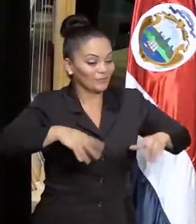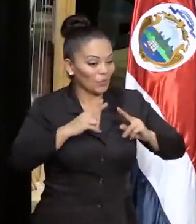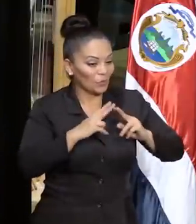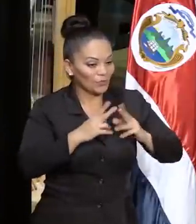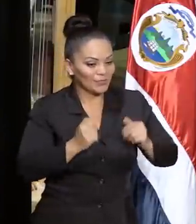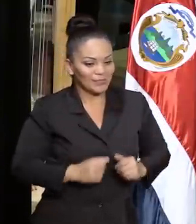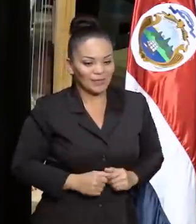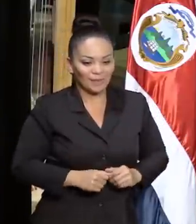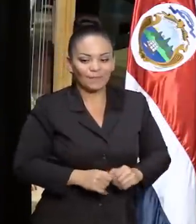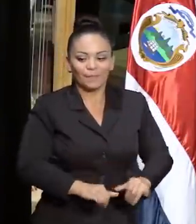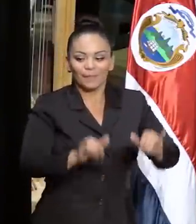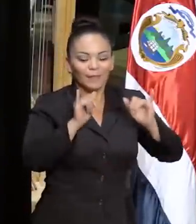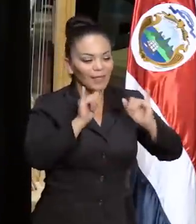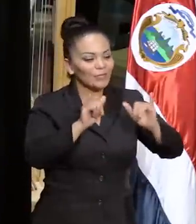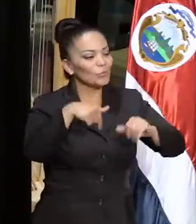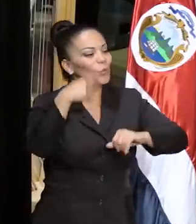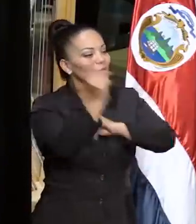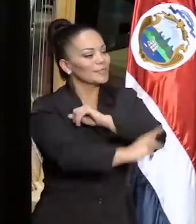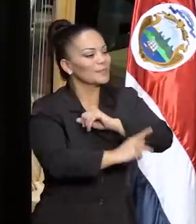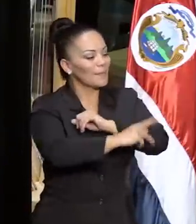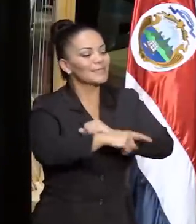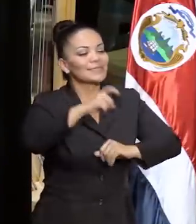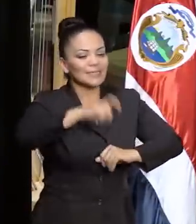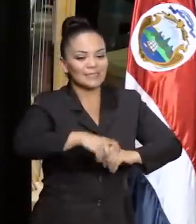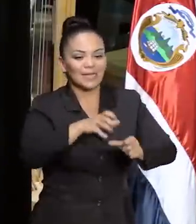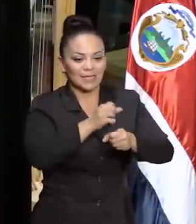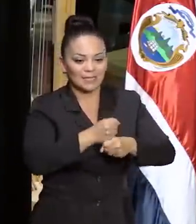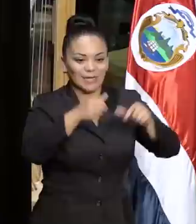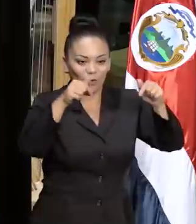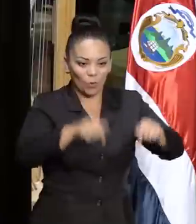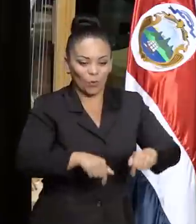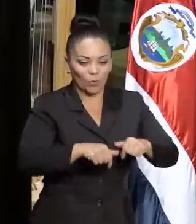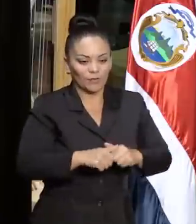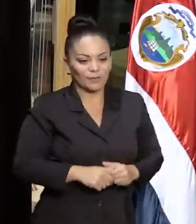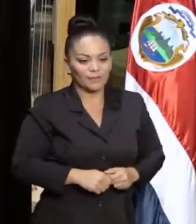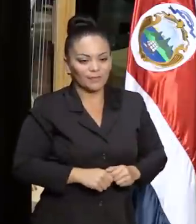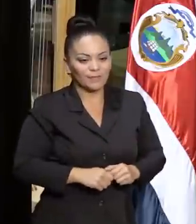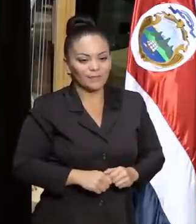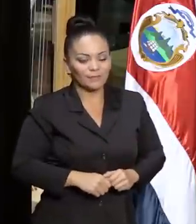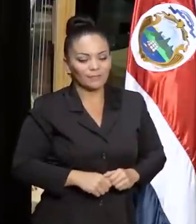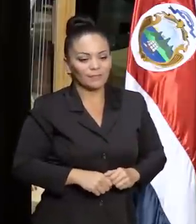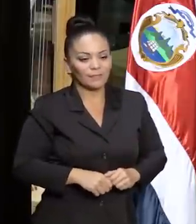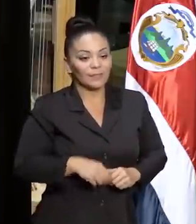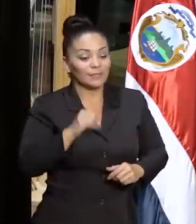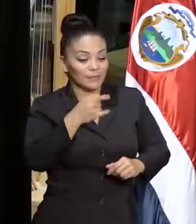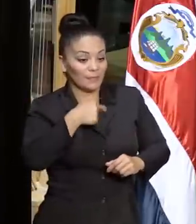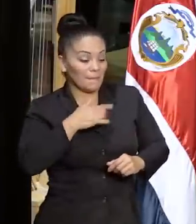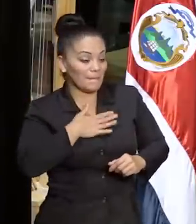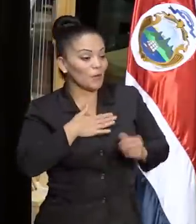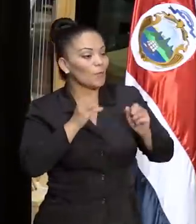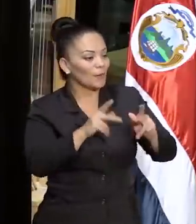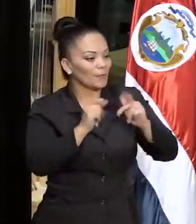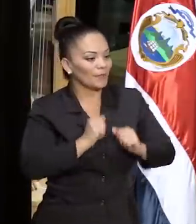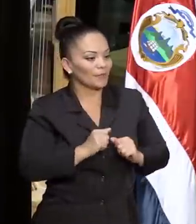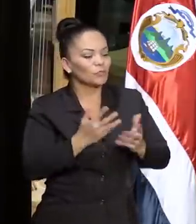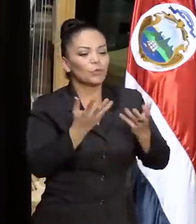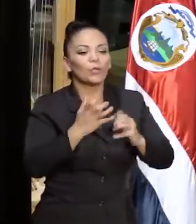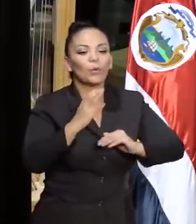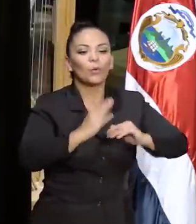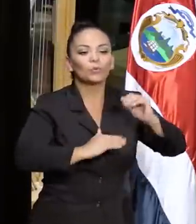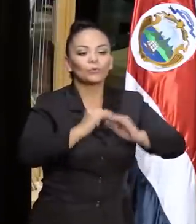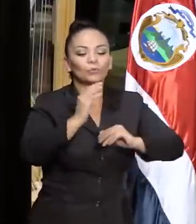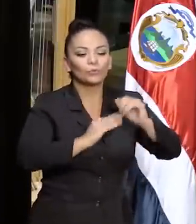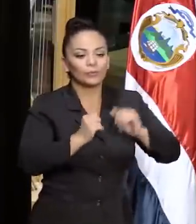Y eso es lo que este país necesita hacer hoy. Si me lo permiten, construir